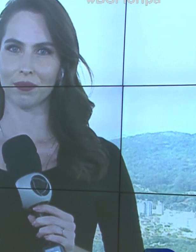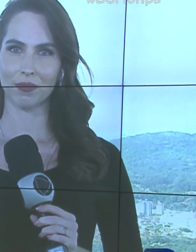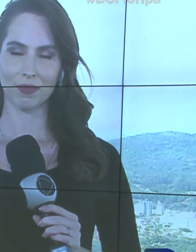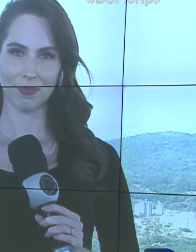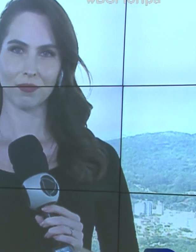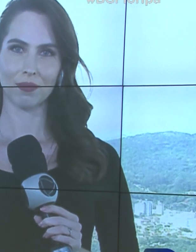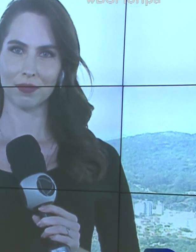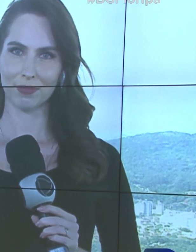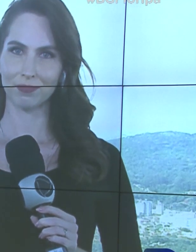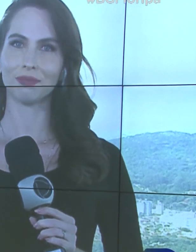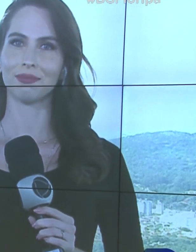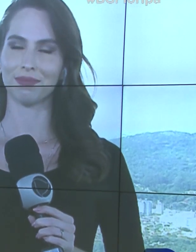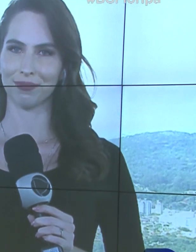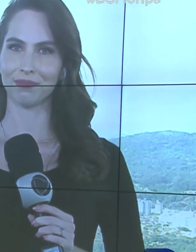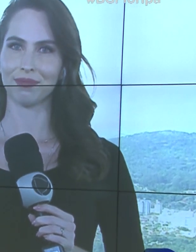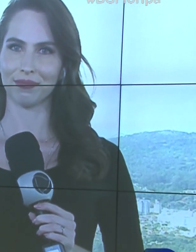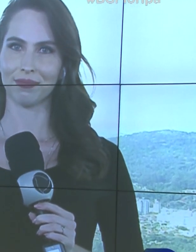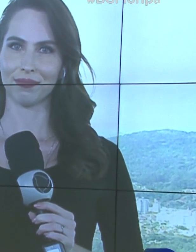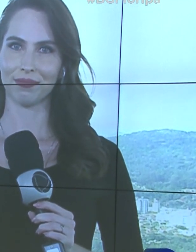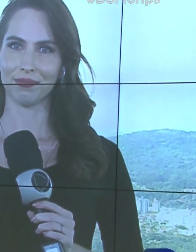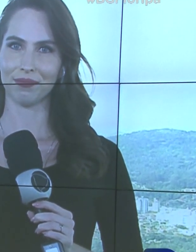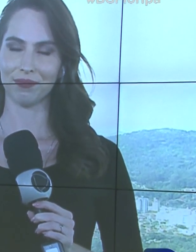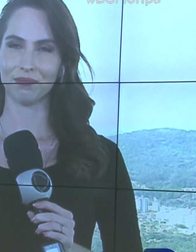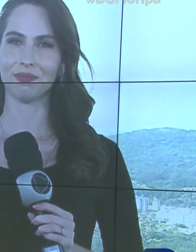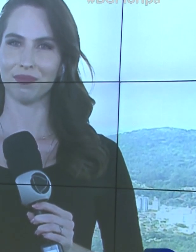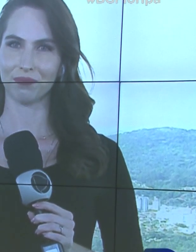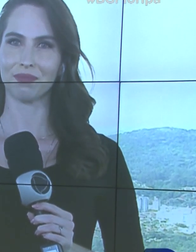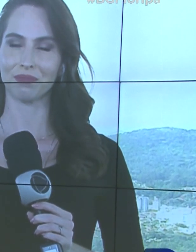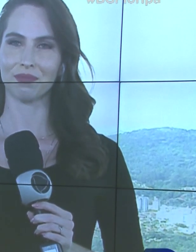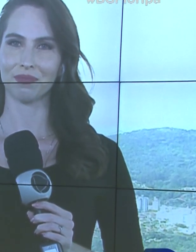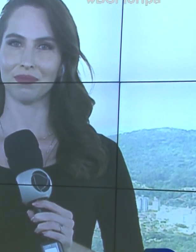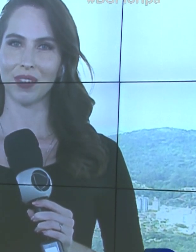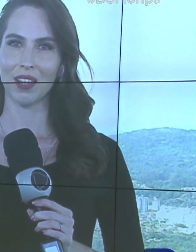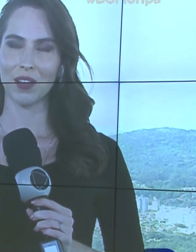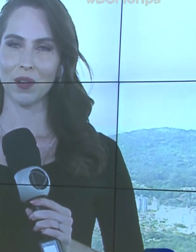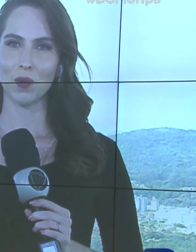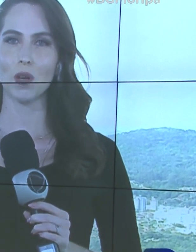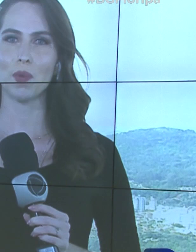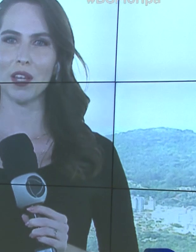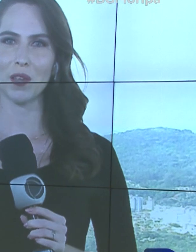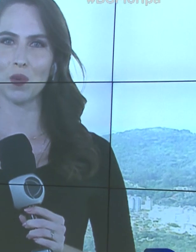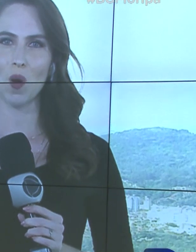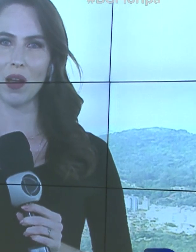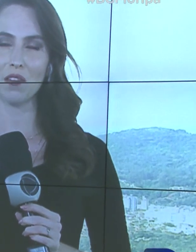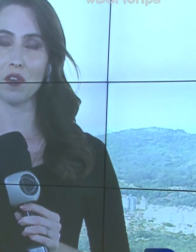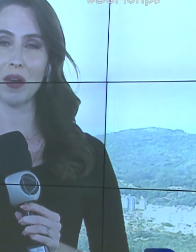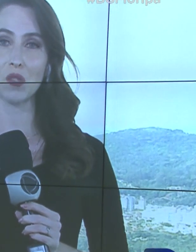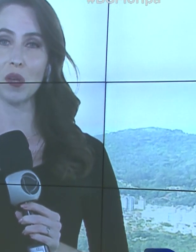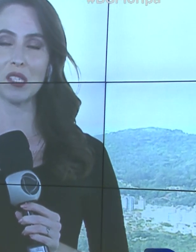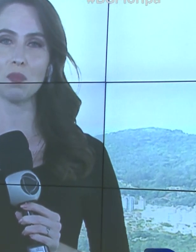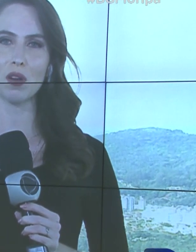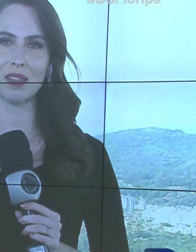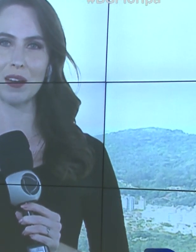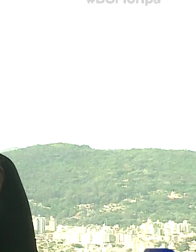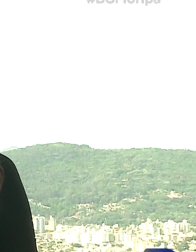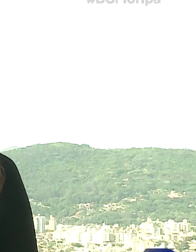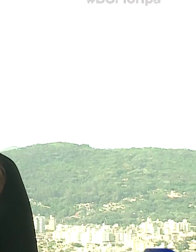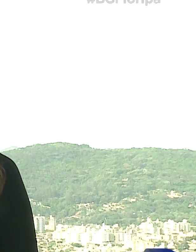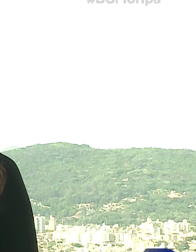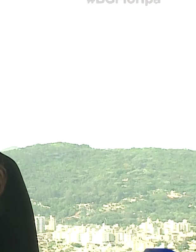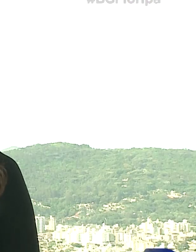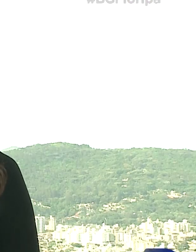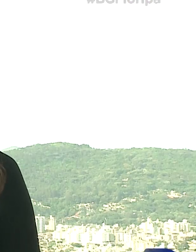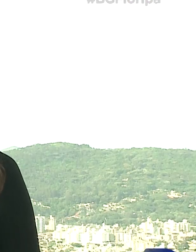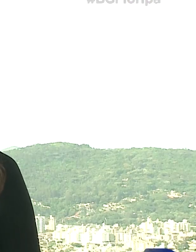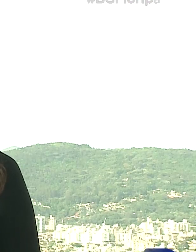informações. Oi, Fabi, conta pra gente o o prefeito contou na live dele. Oi, Polito. Olha, informações importantes para